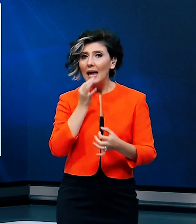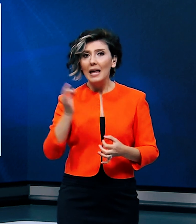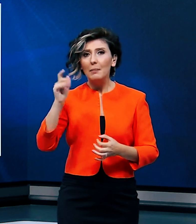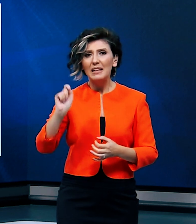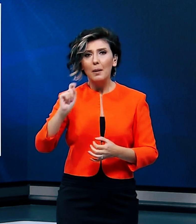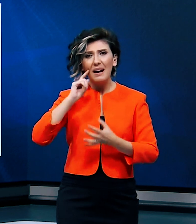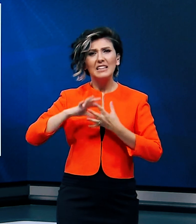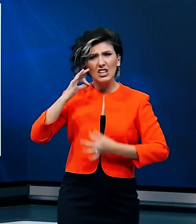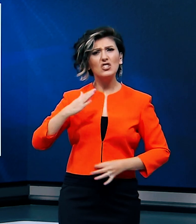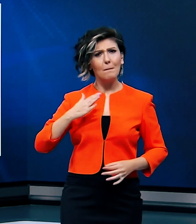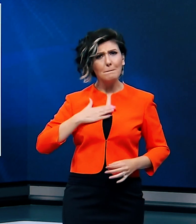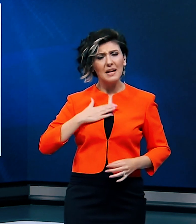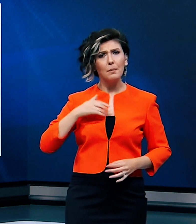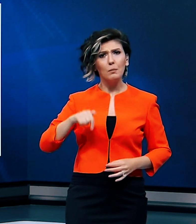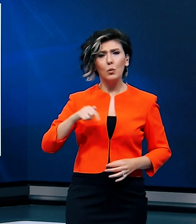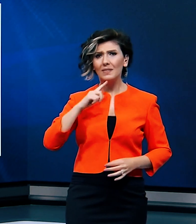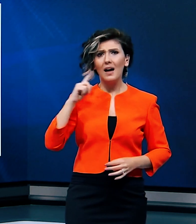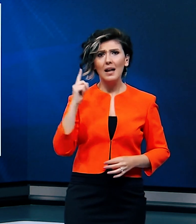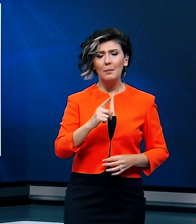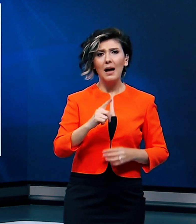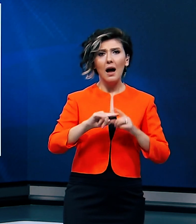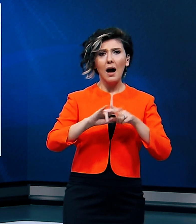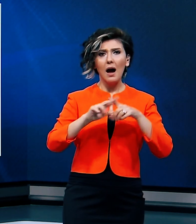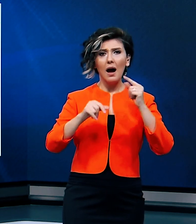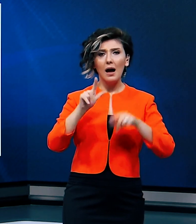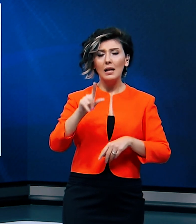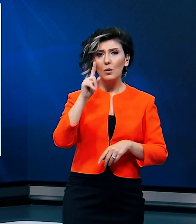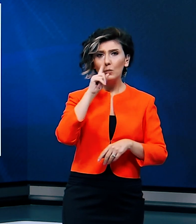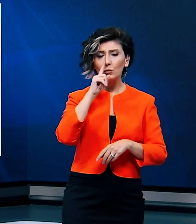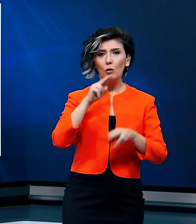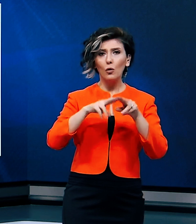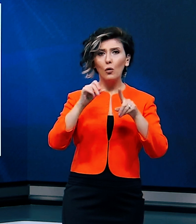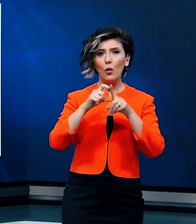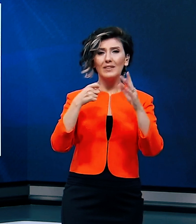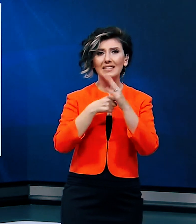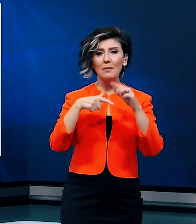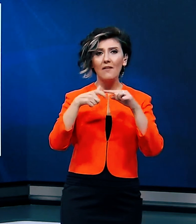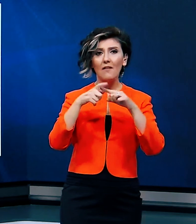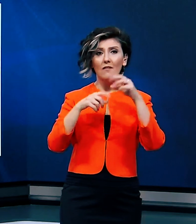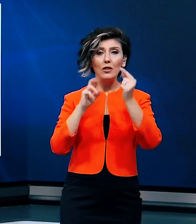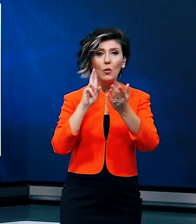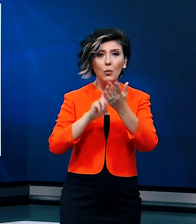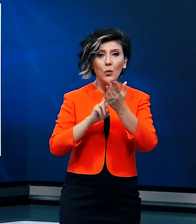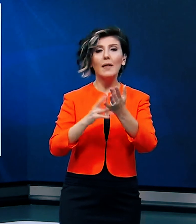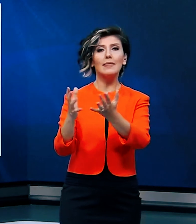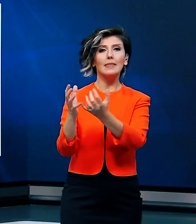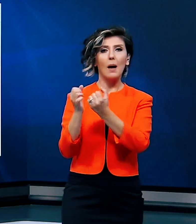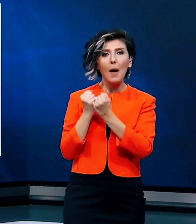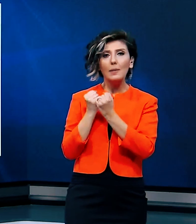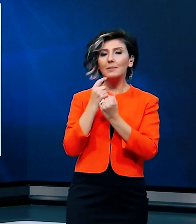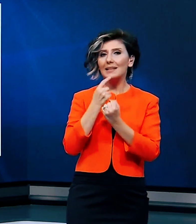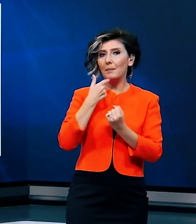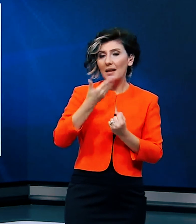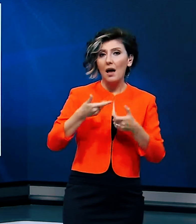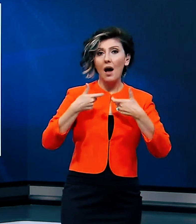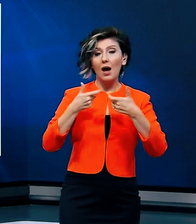ihbarı yapan kişi benim, bu talimatı Halil Müdür Kod isimli FETÖ mensubundan aldım dediği belirtildi.